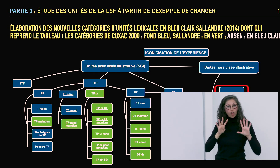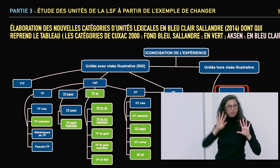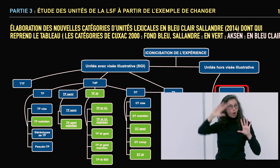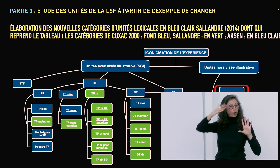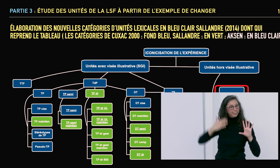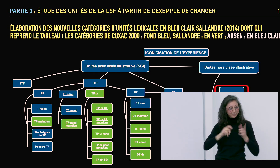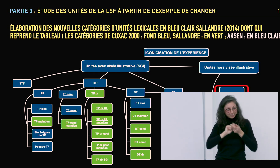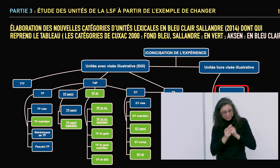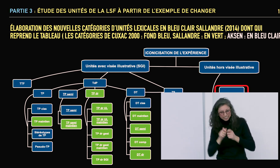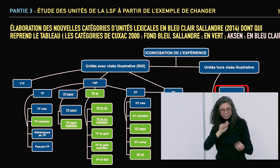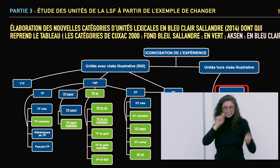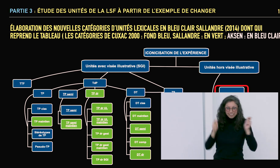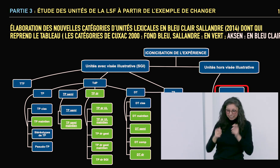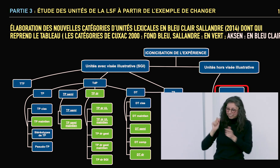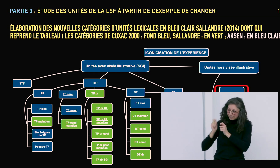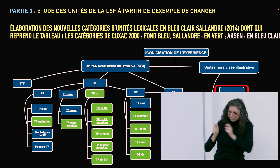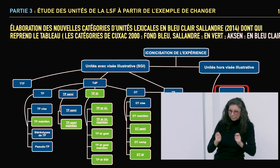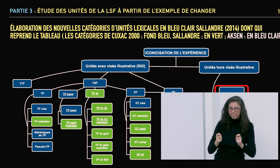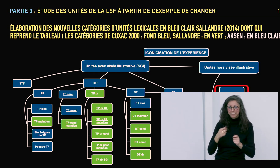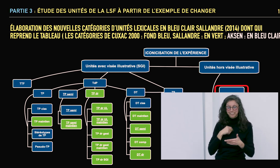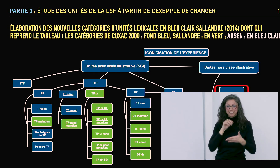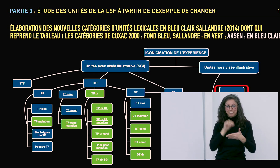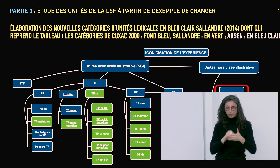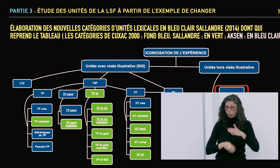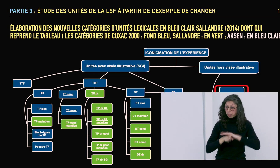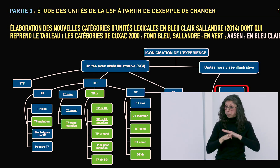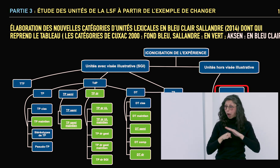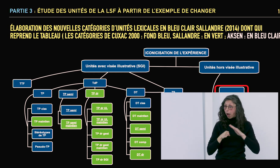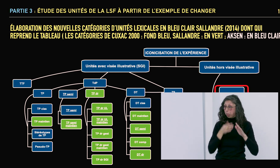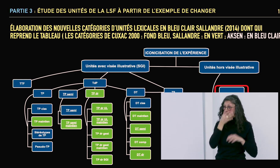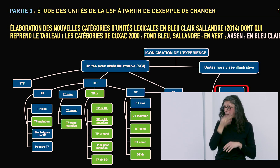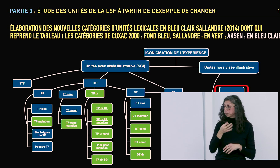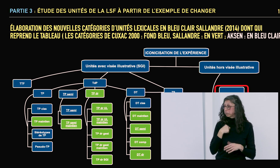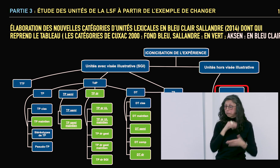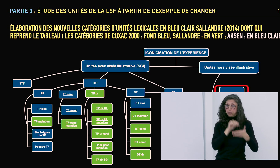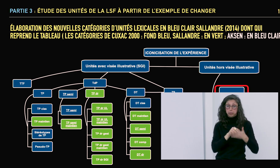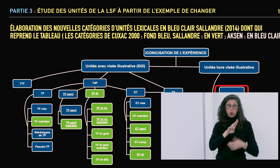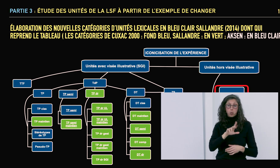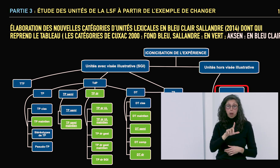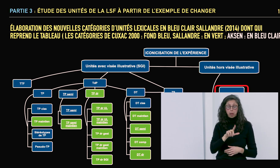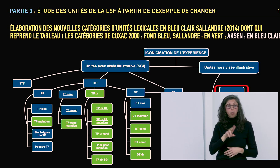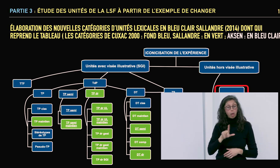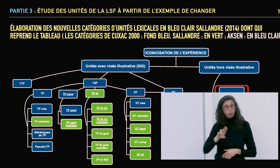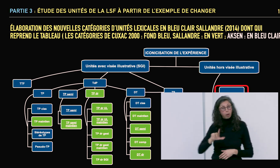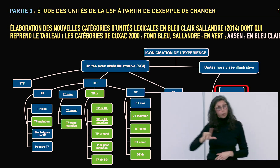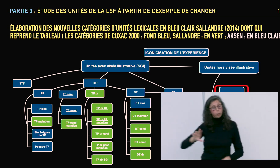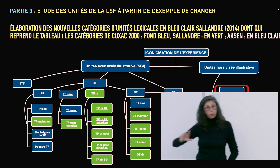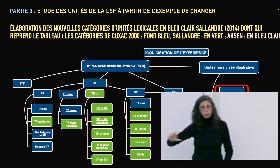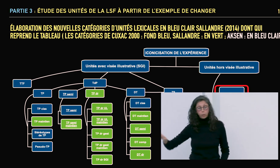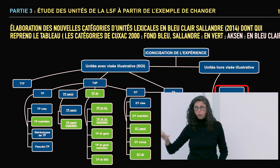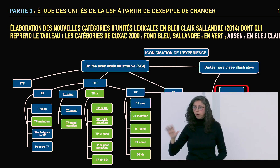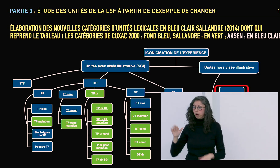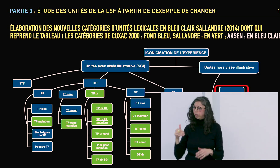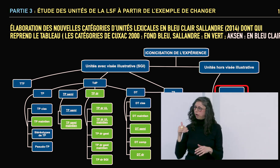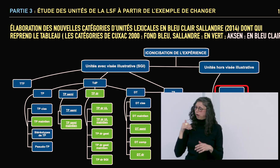Donc je vous ai montré tout à l'heure, Bruno, qui effectuait neuf entrées du verbe changer. Au départ, naïvement, j'ai tout rangé